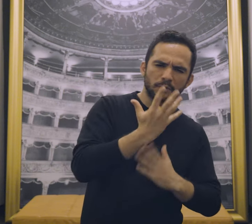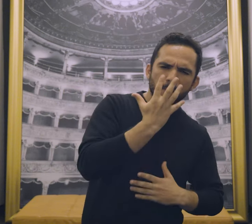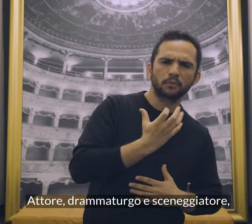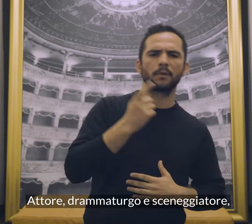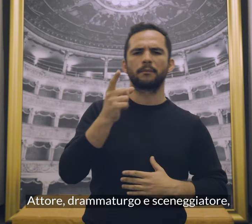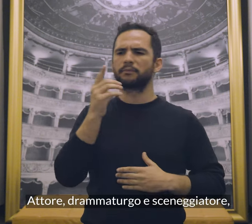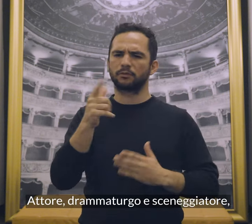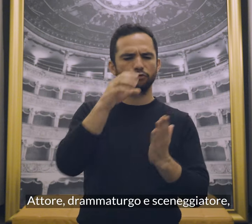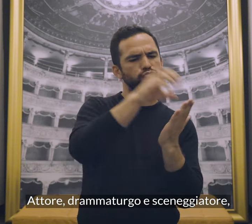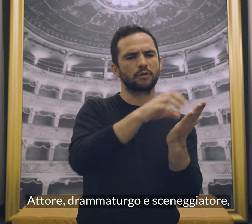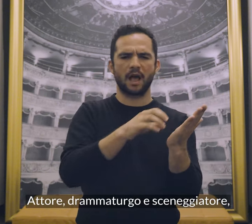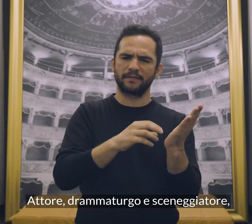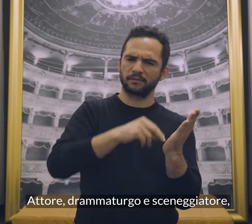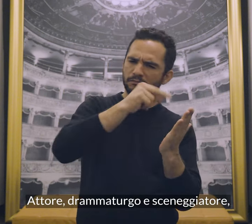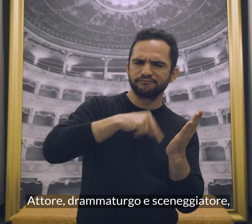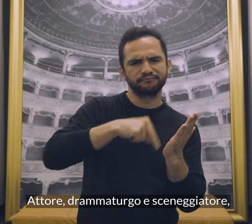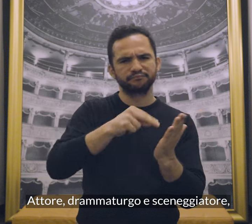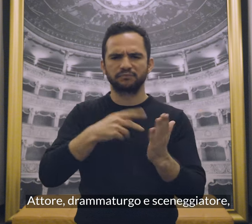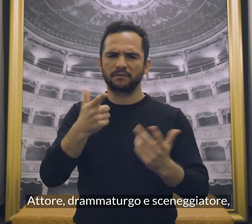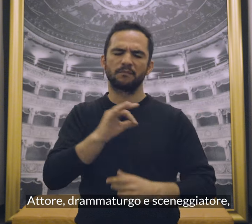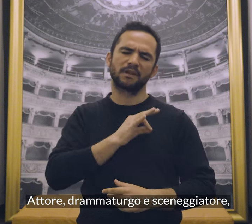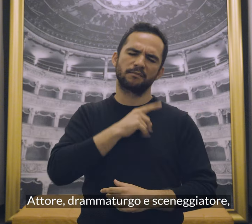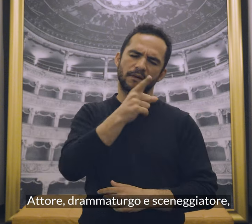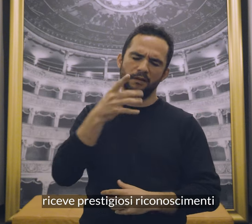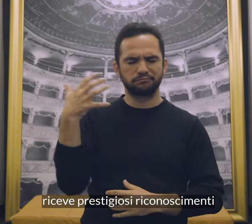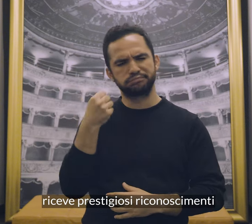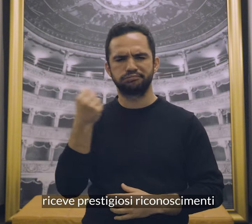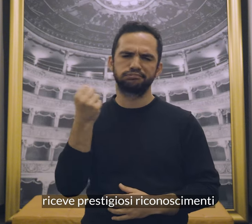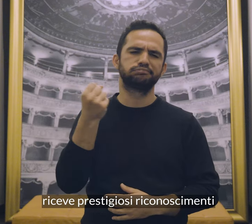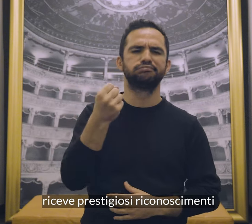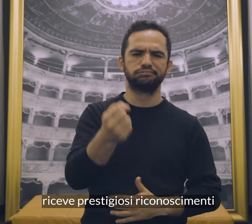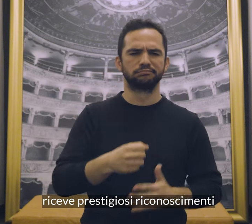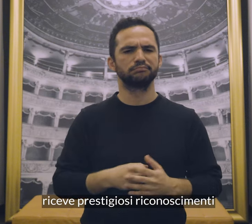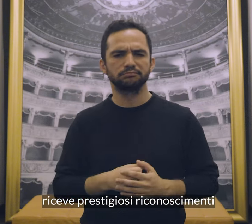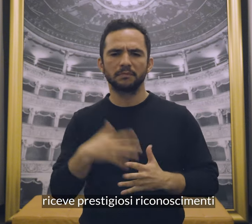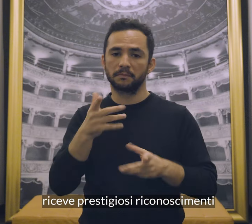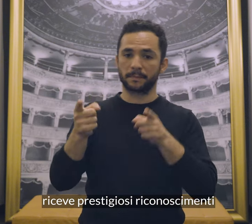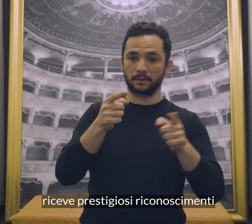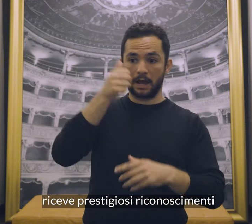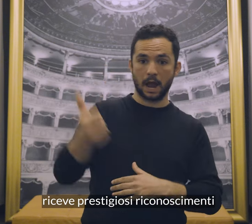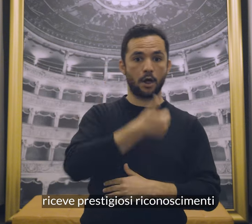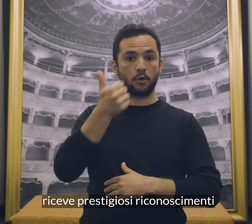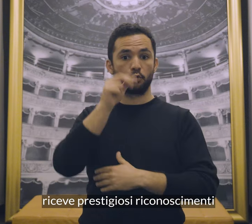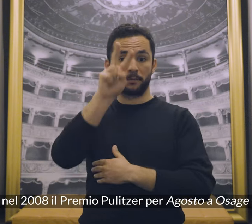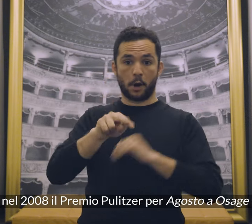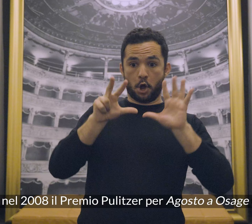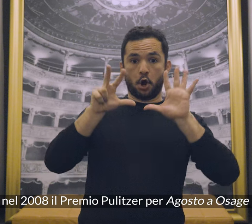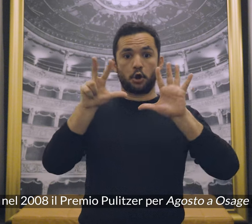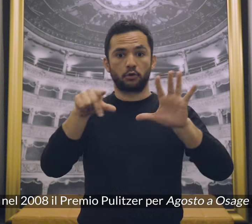Attore, drammaturgo e sceneggiatore, riceve prestigiosi riconoscimenti, fra cui